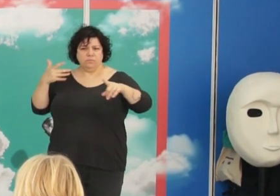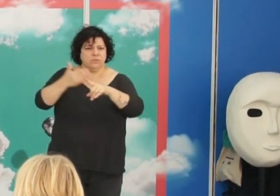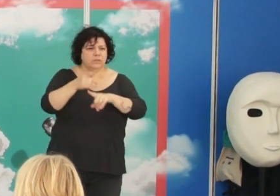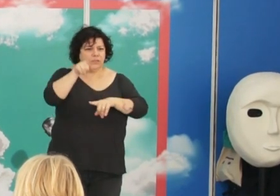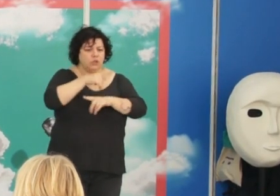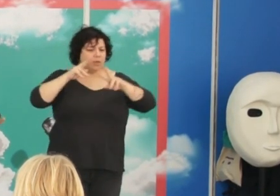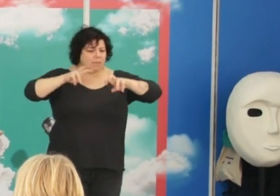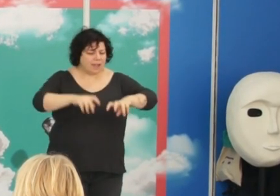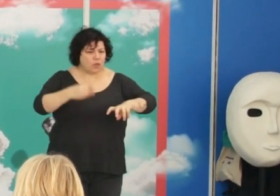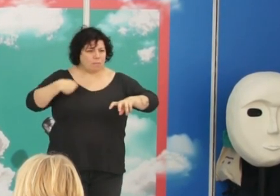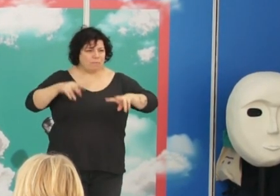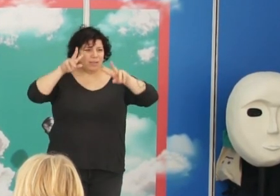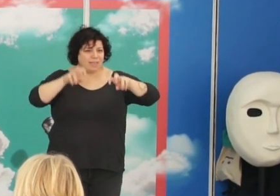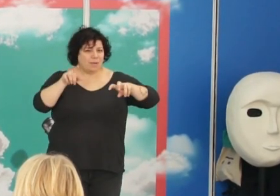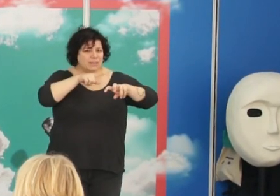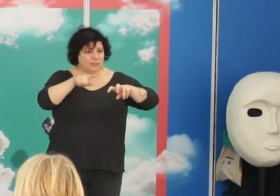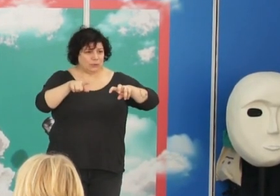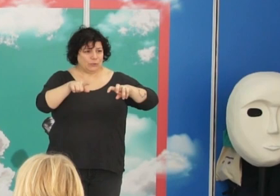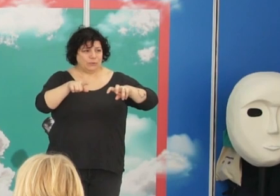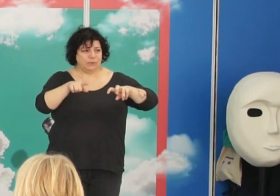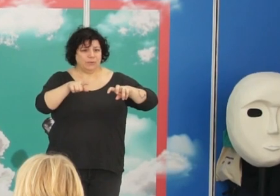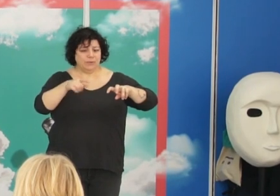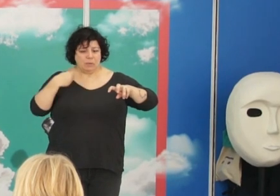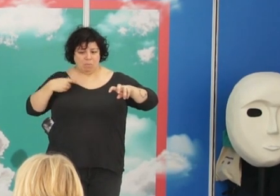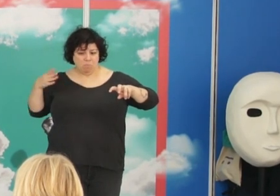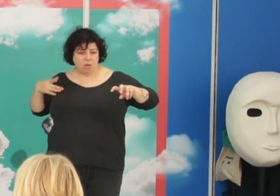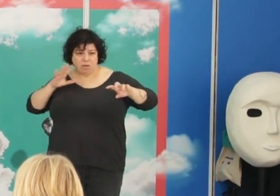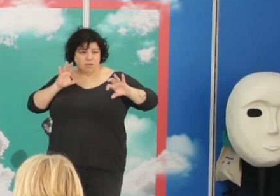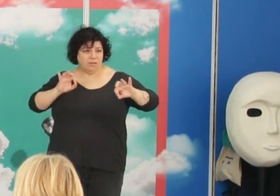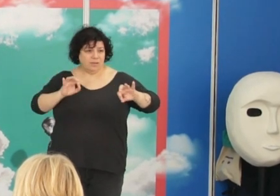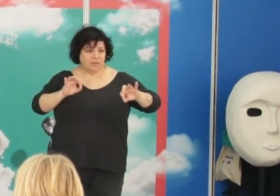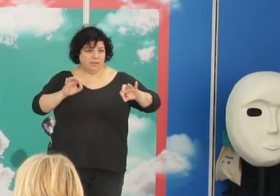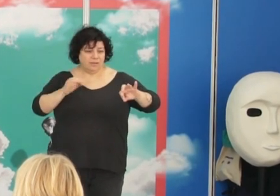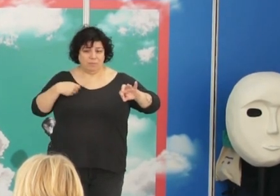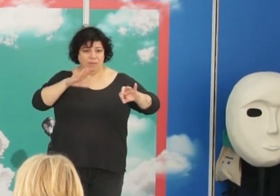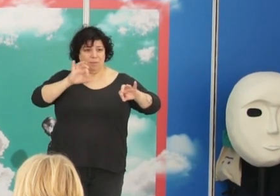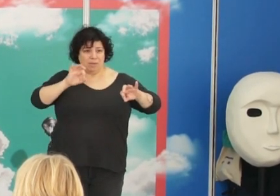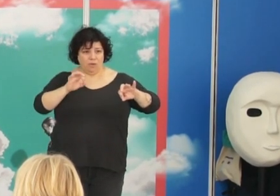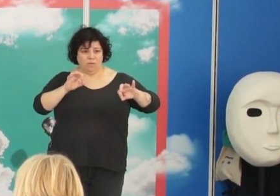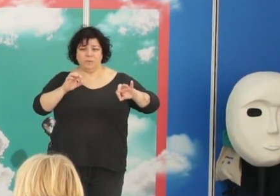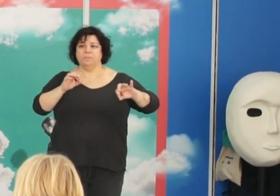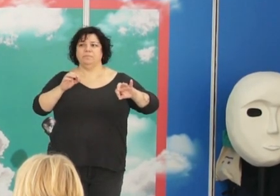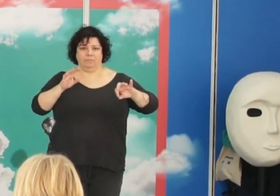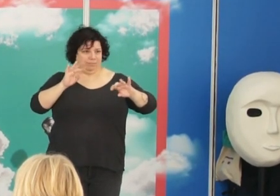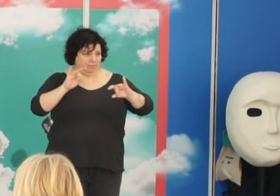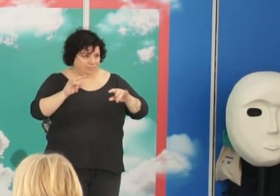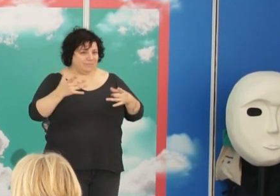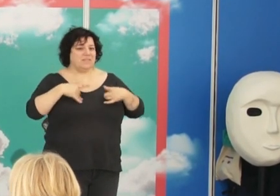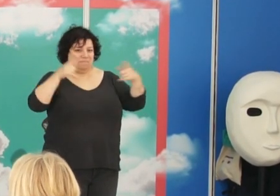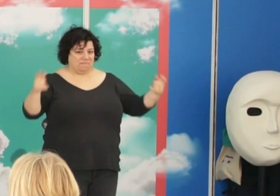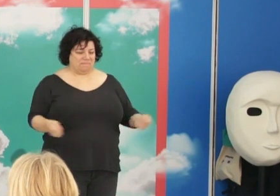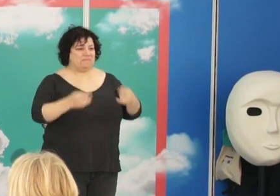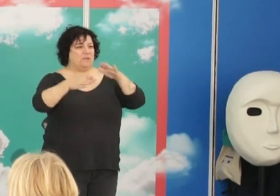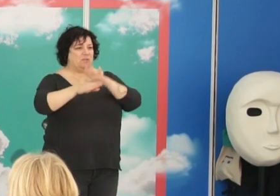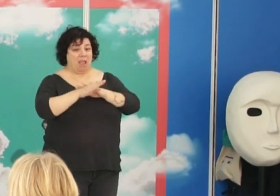investigando sobre los asuntos que ocuparon la vida de Pío del Río Ortega, pues sí que se publicaban. De hecho,